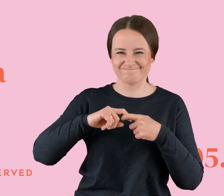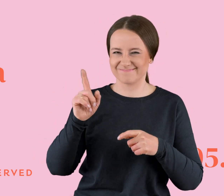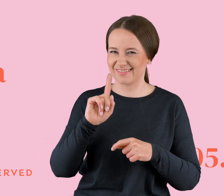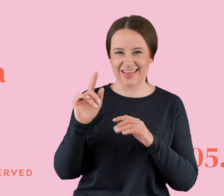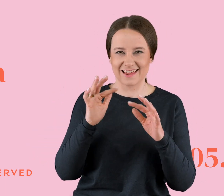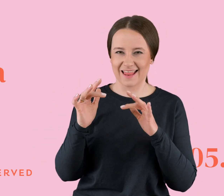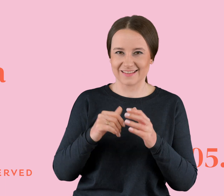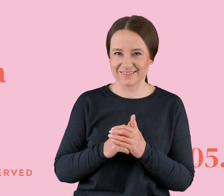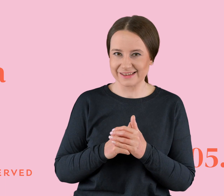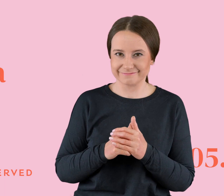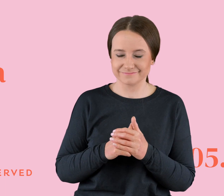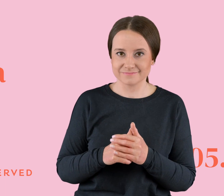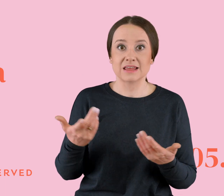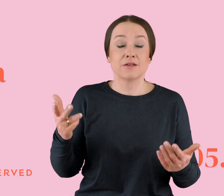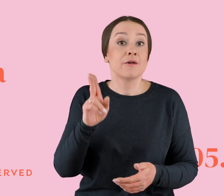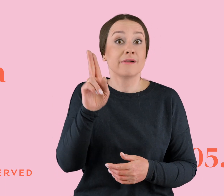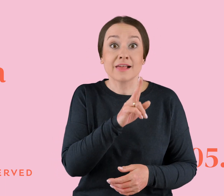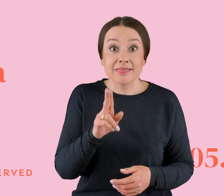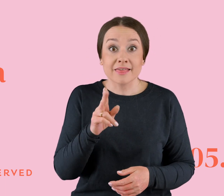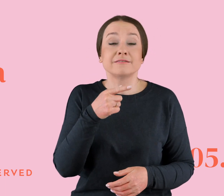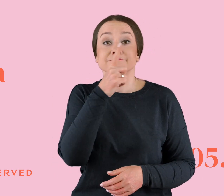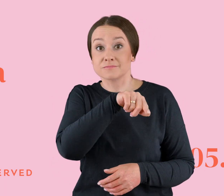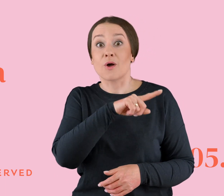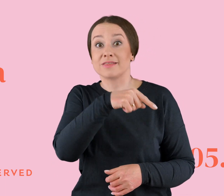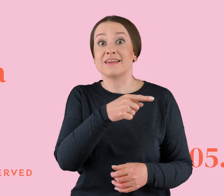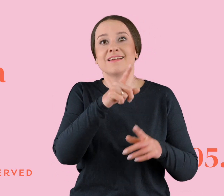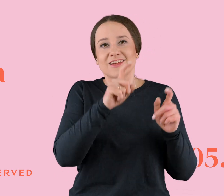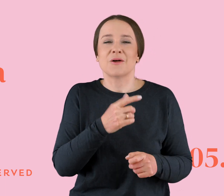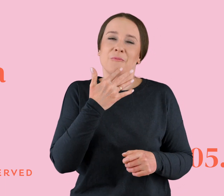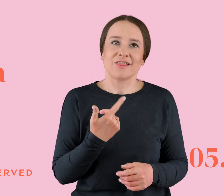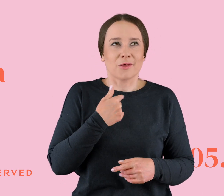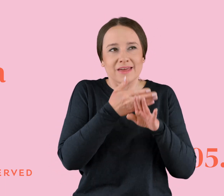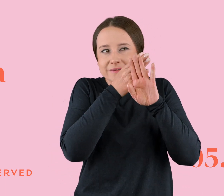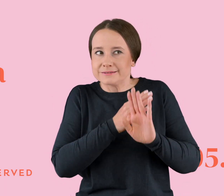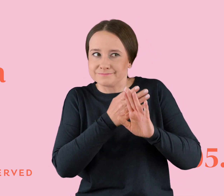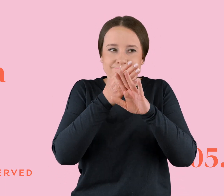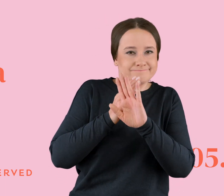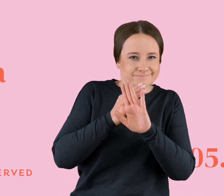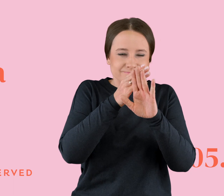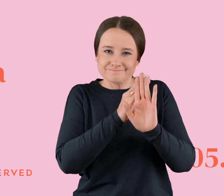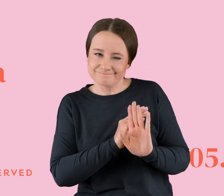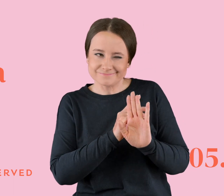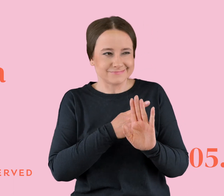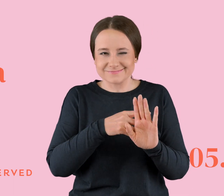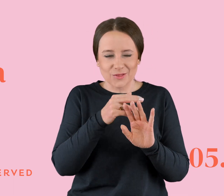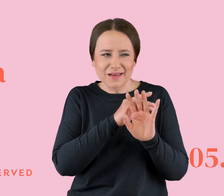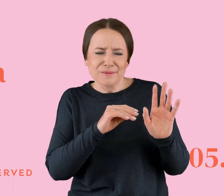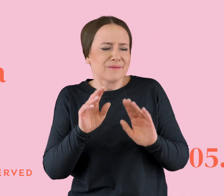i słuchajcie no, jak oni już zaczynali coś mówić, no to ja ukrywałam rzeczy. I puderkiem ja tak sobie obsypywałam. Bo już pod dywanem